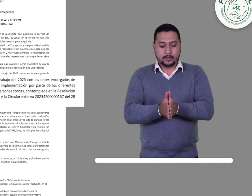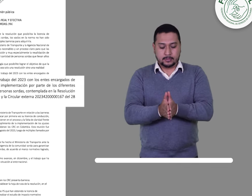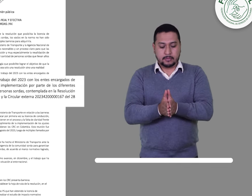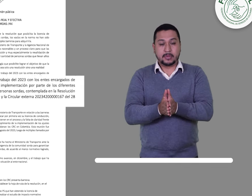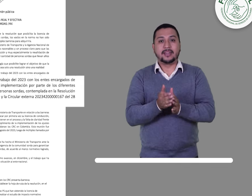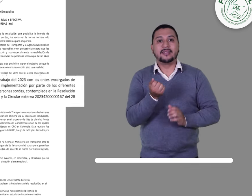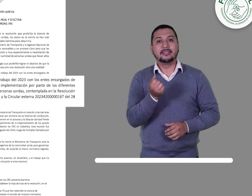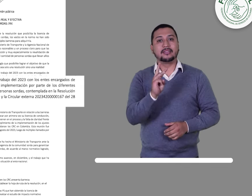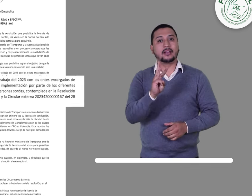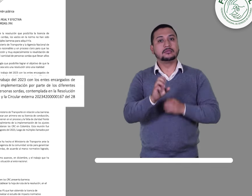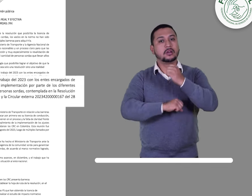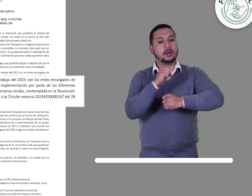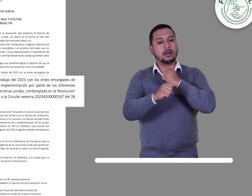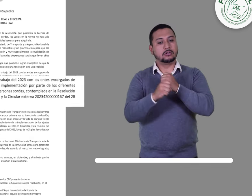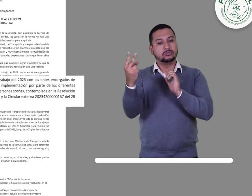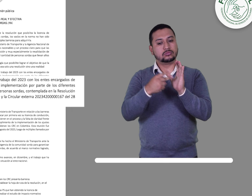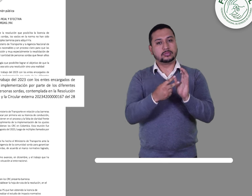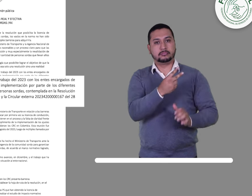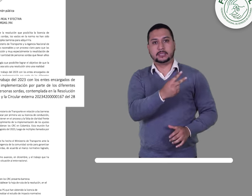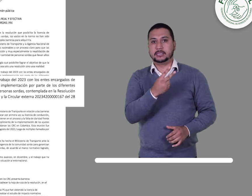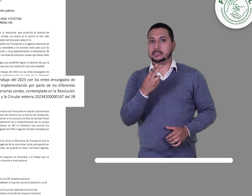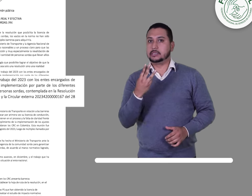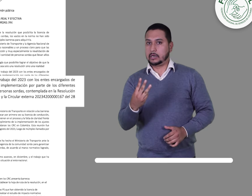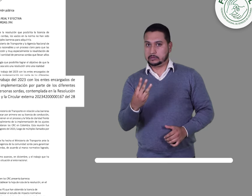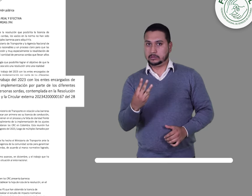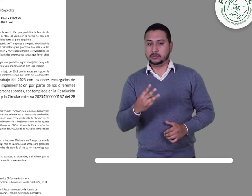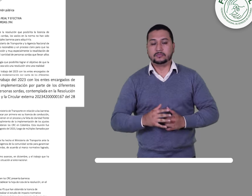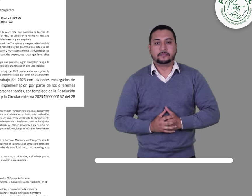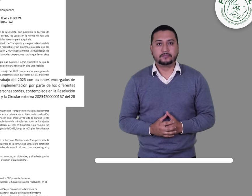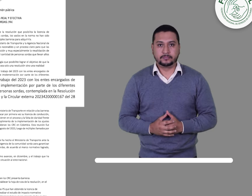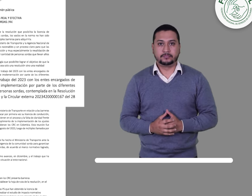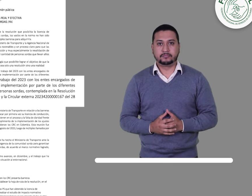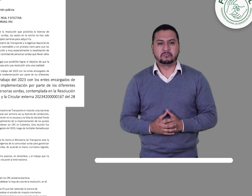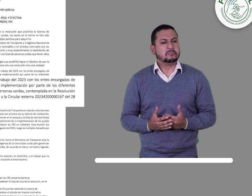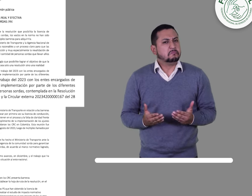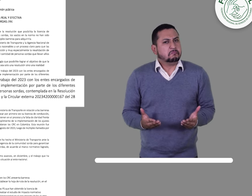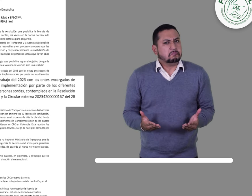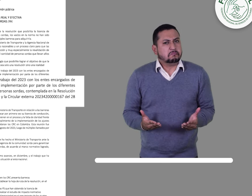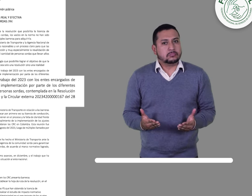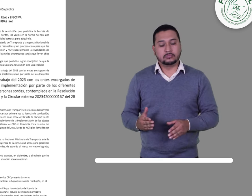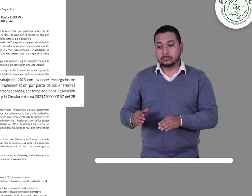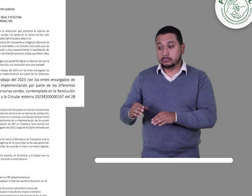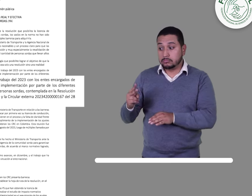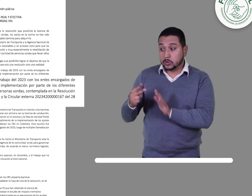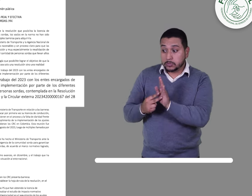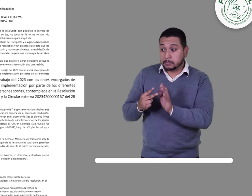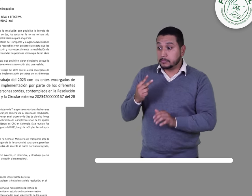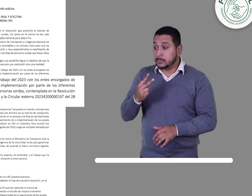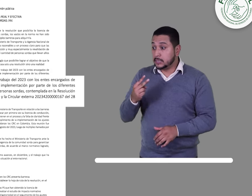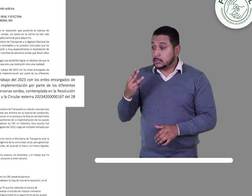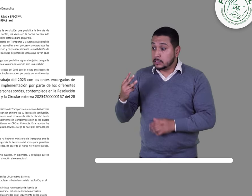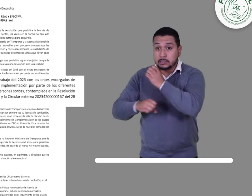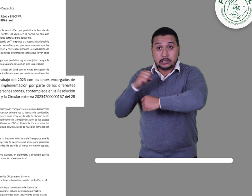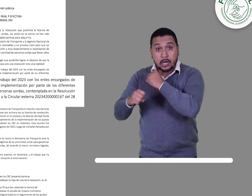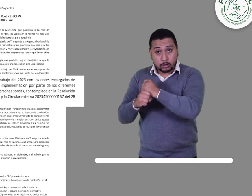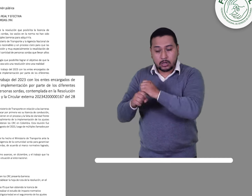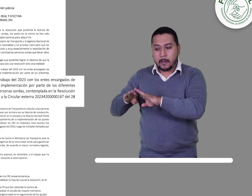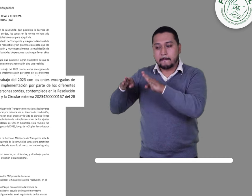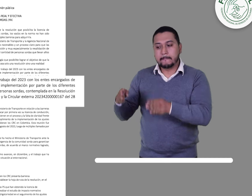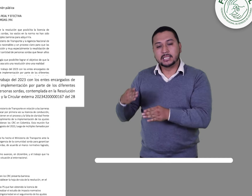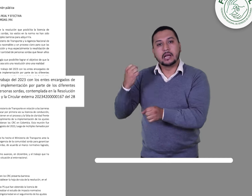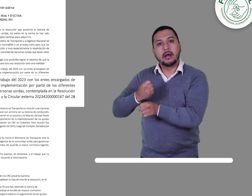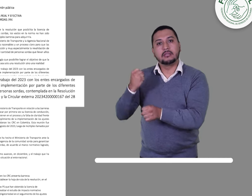Bogotá, diciembre 13, 2023 Se realizó la última mesa de trabajo del año 2023